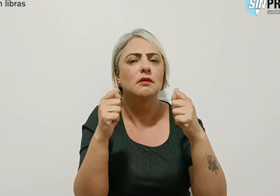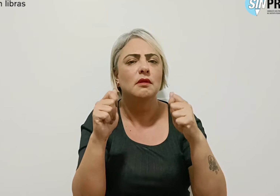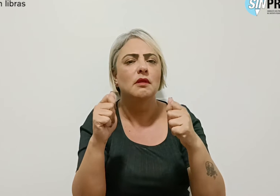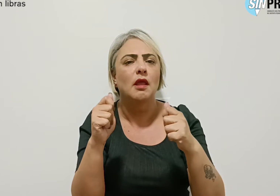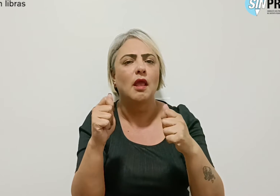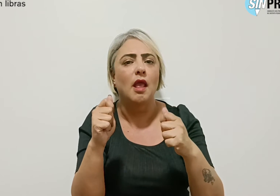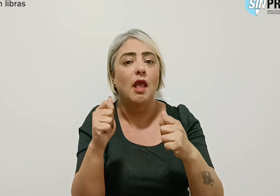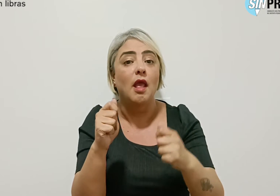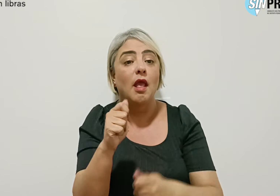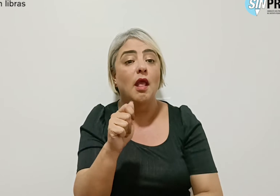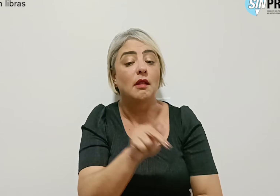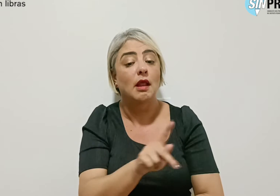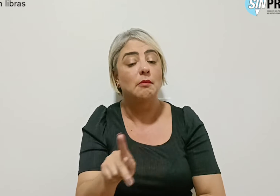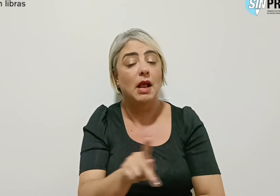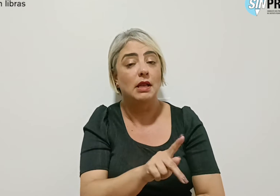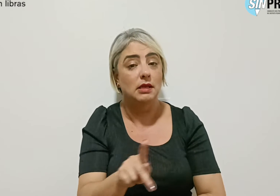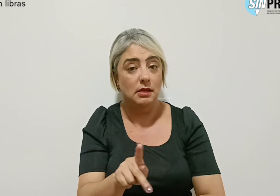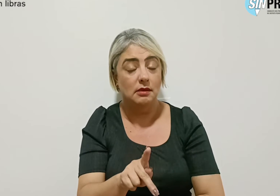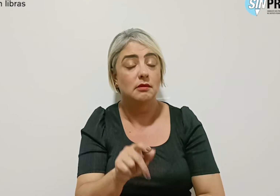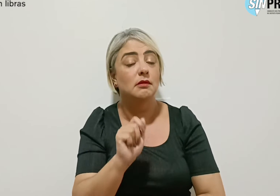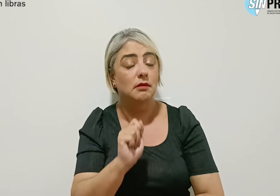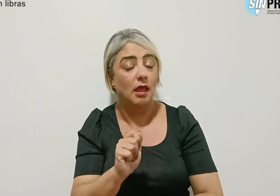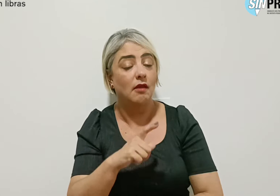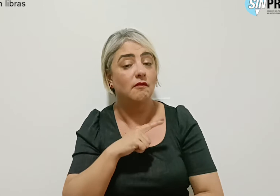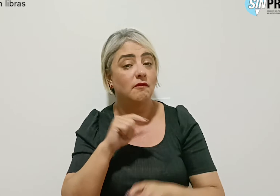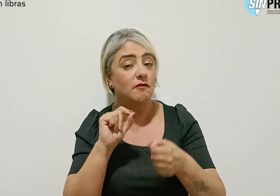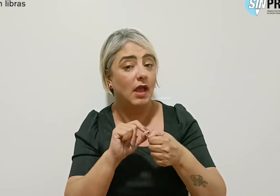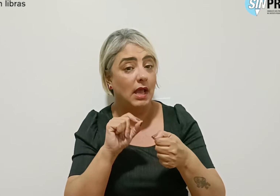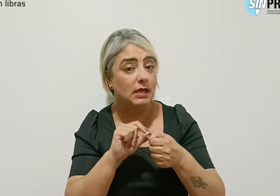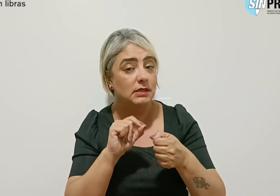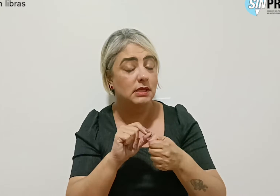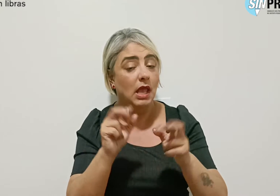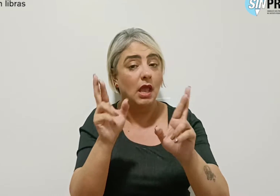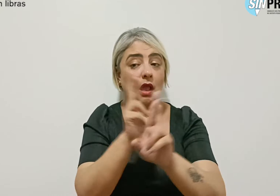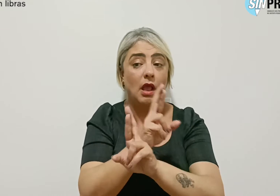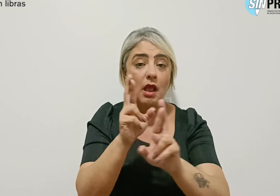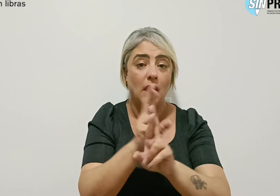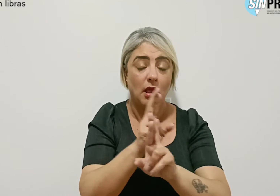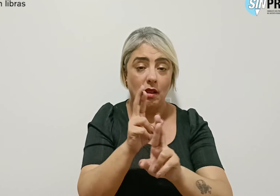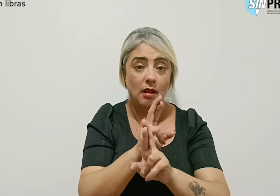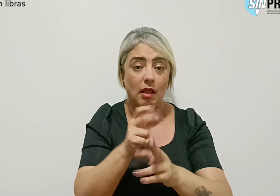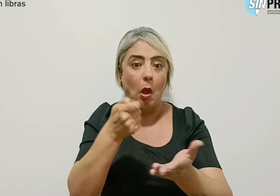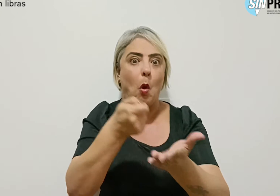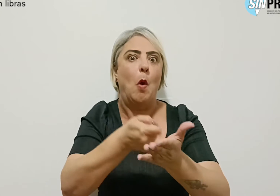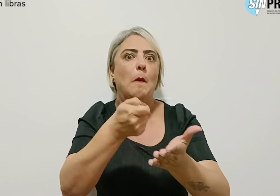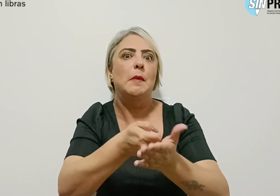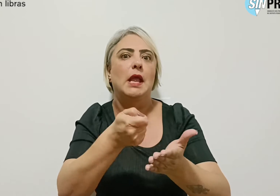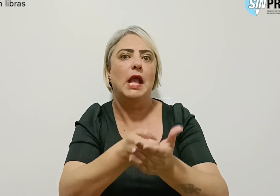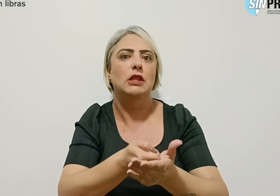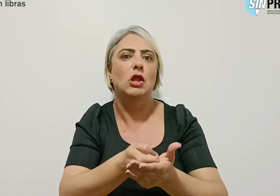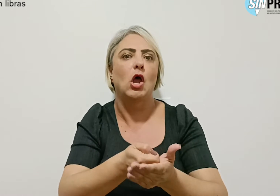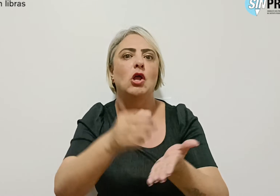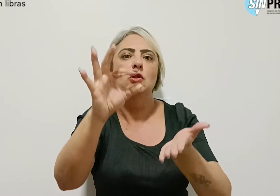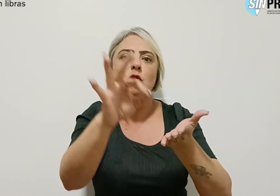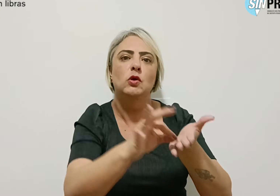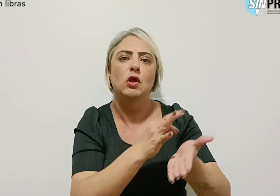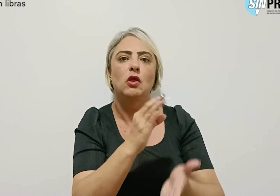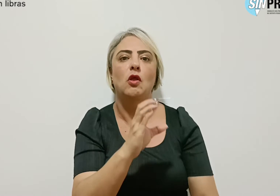regência ou não, devem proceder com relação à obrigatoriedade do registro no CREF.